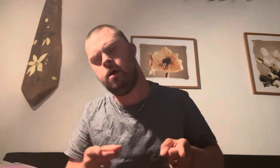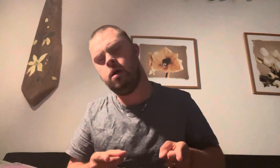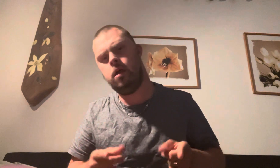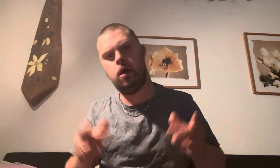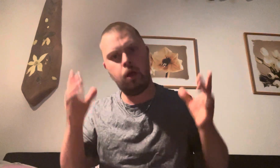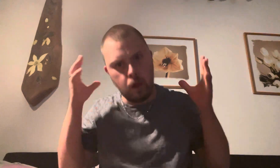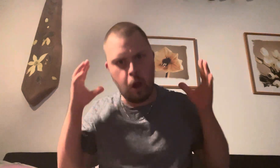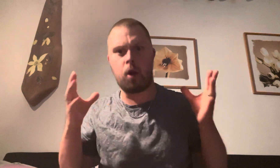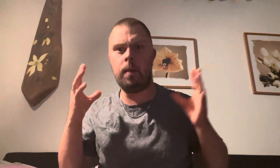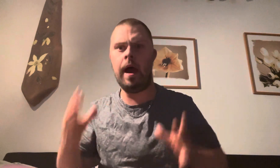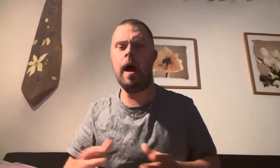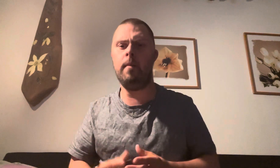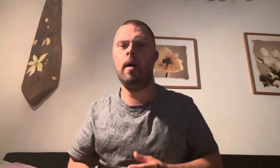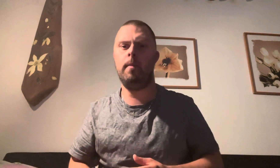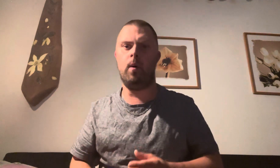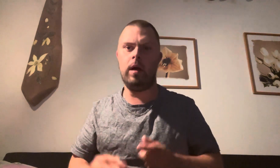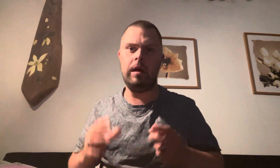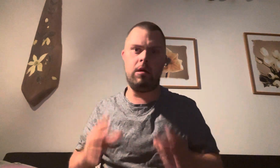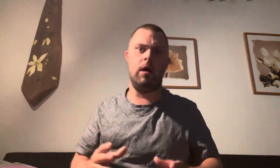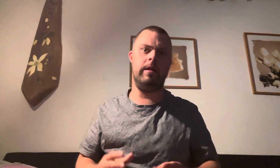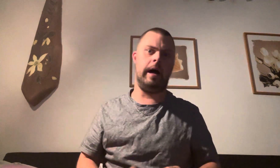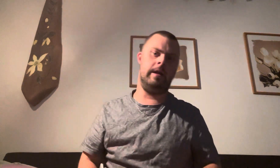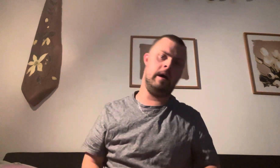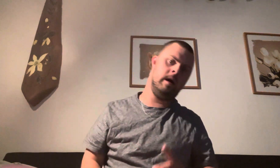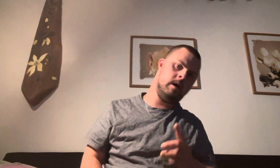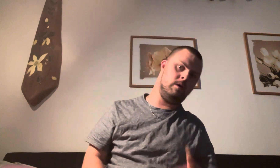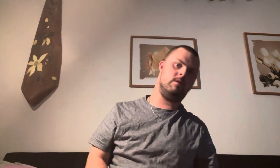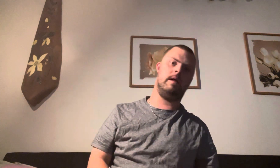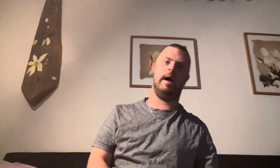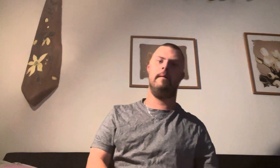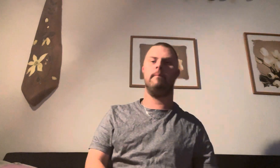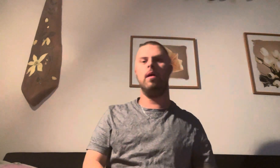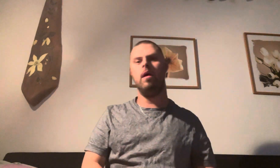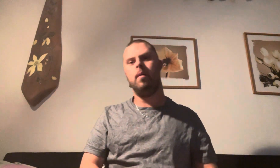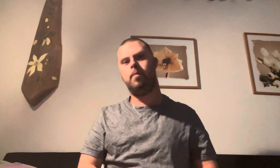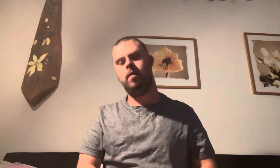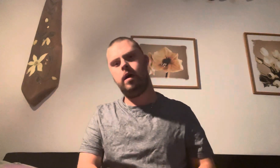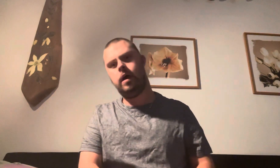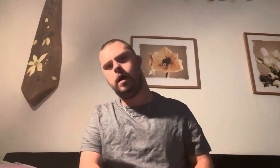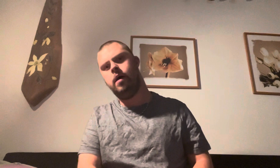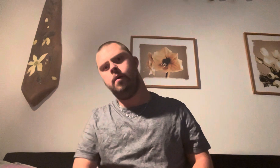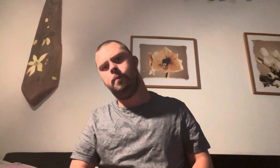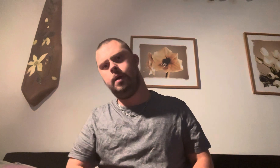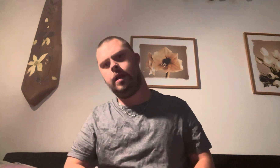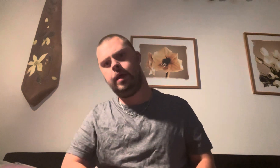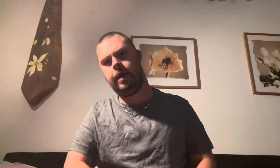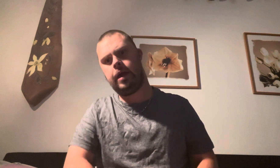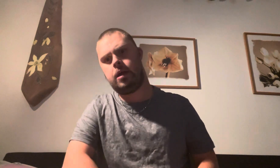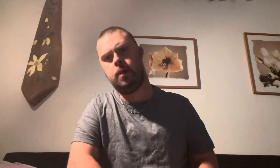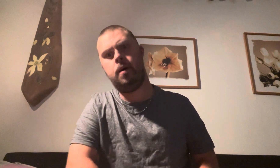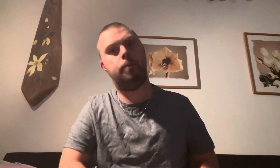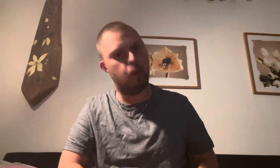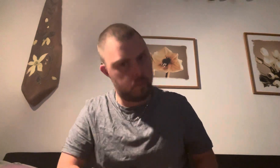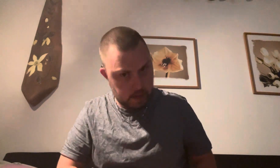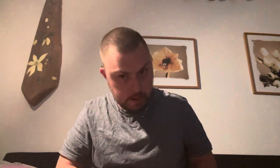jag kommer hem på i söndagen, just det. Med i gruppbundet,